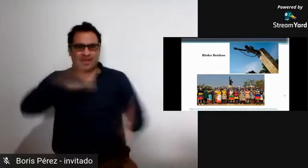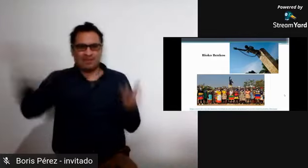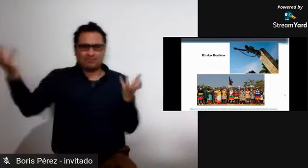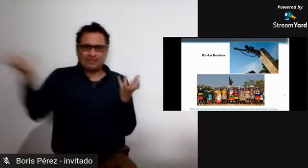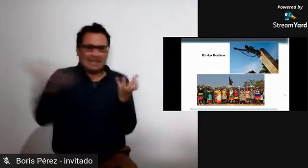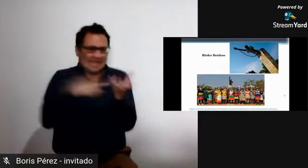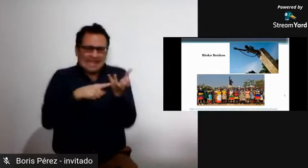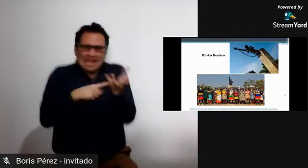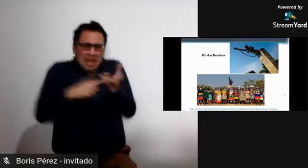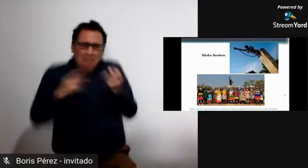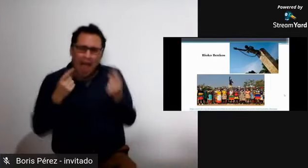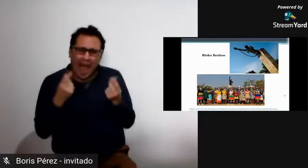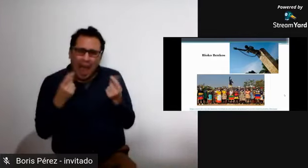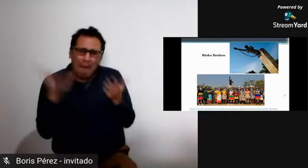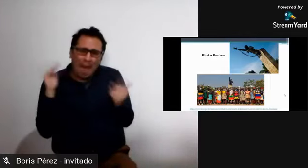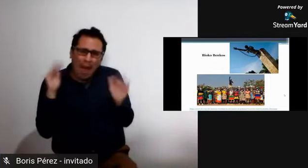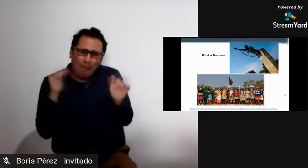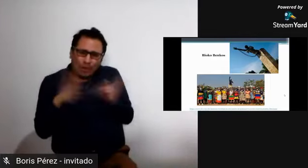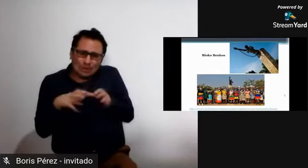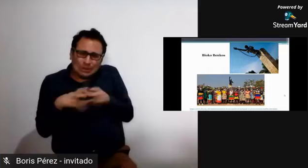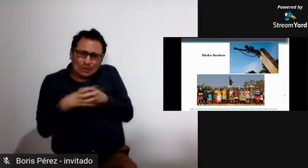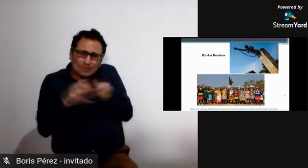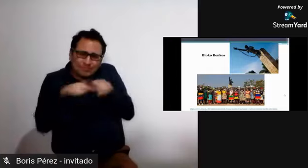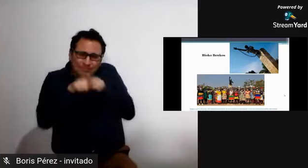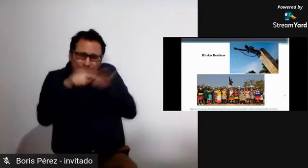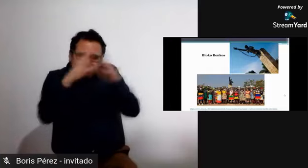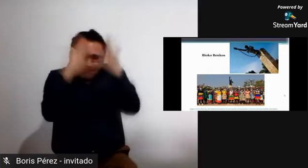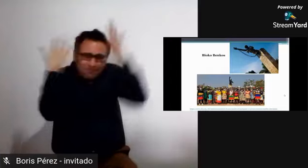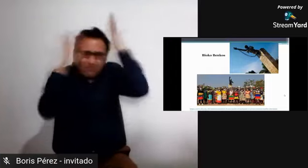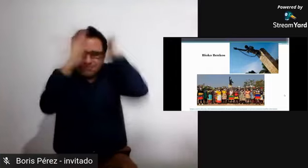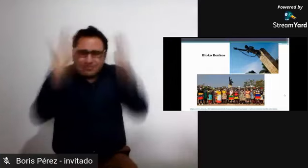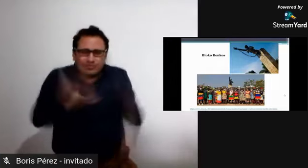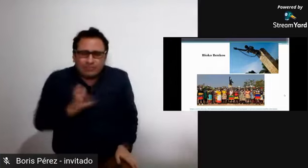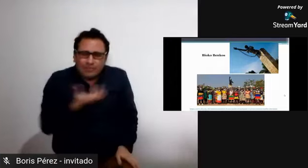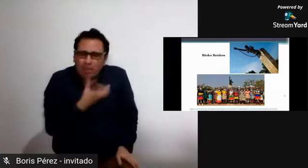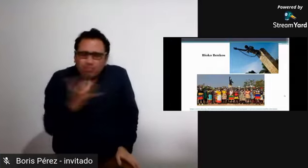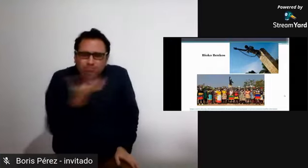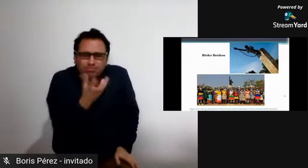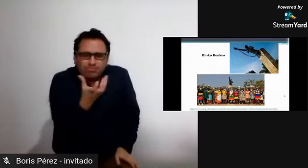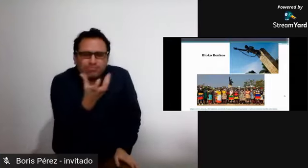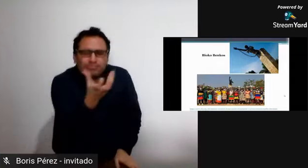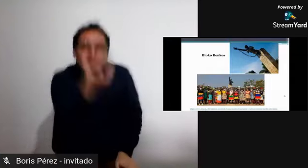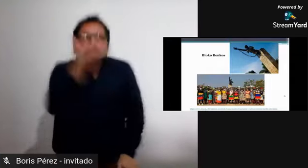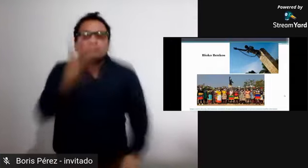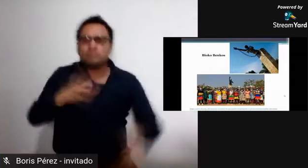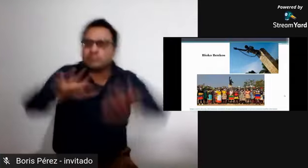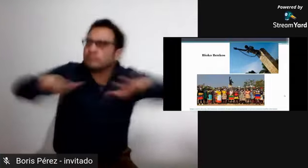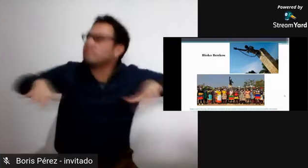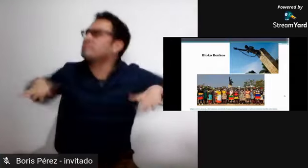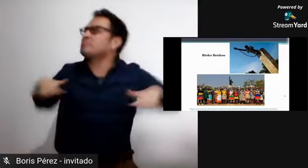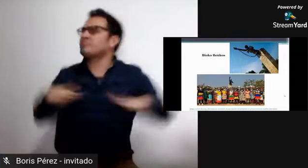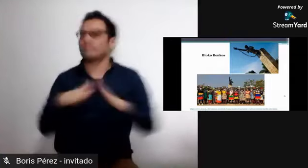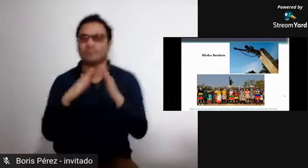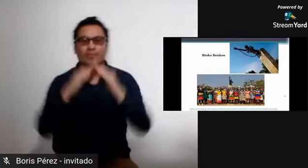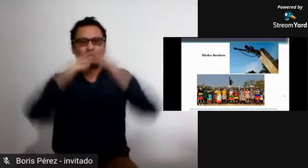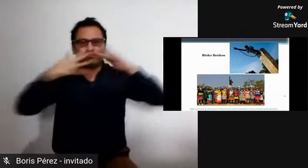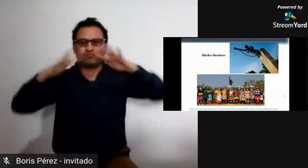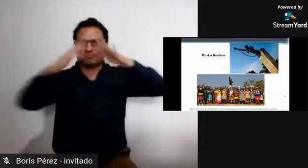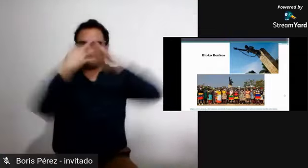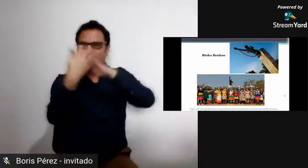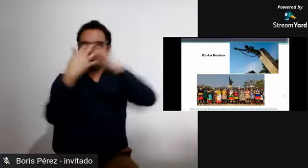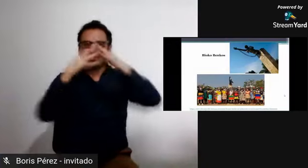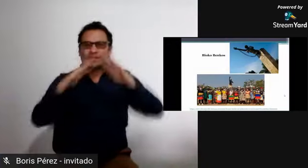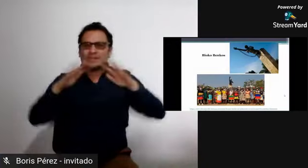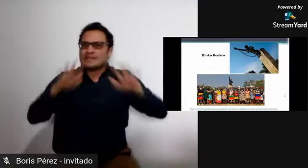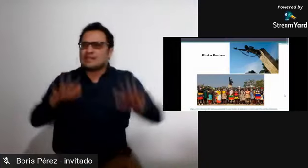y eran perseguidos tanto por los españoles como personas que buscaban devolverlo a su